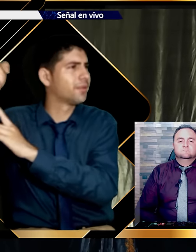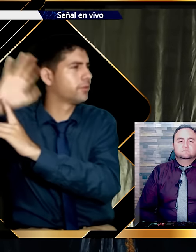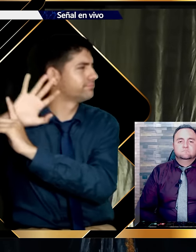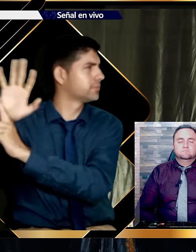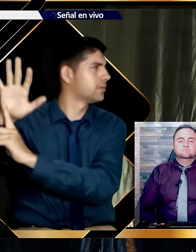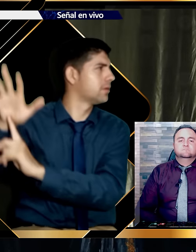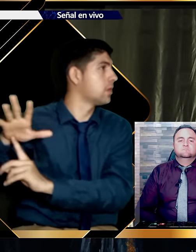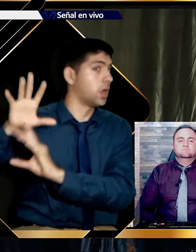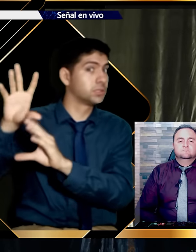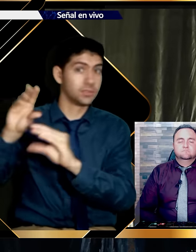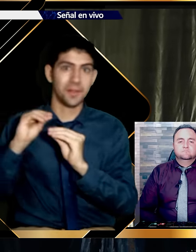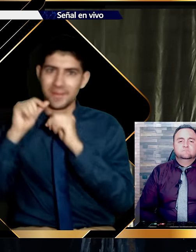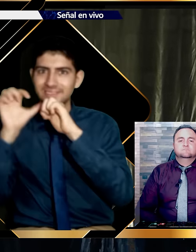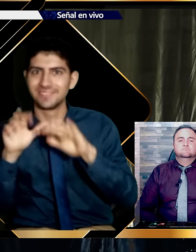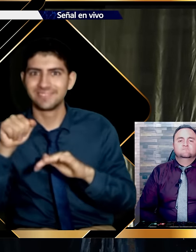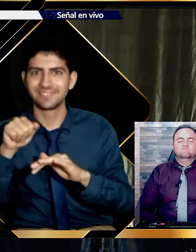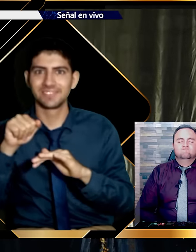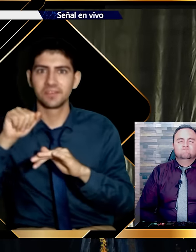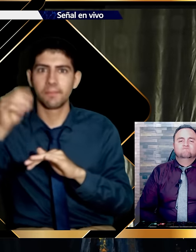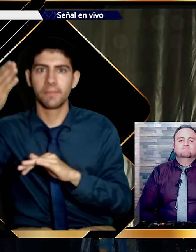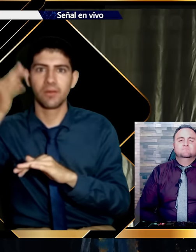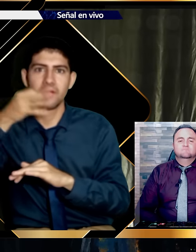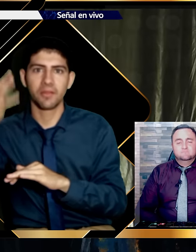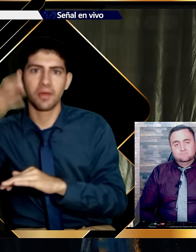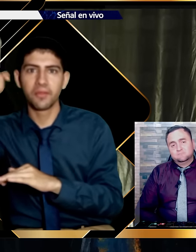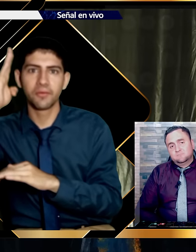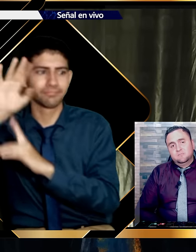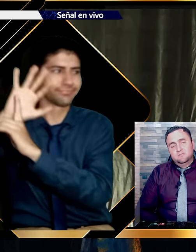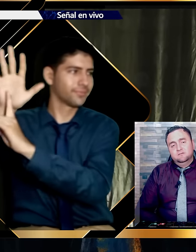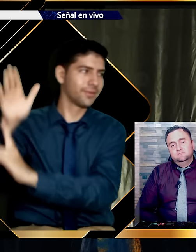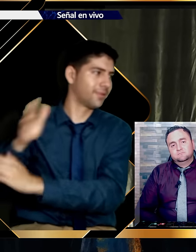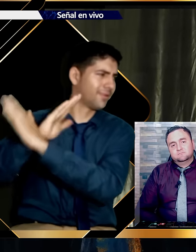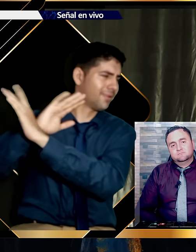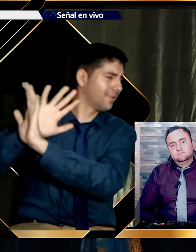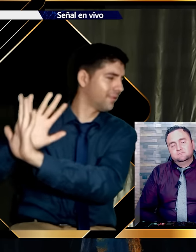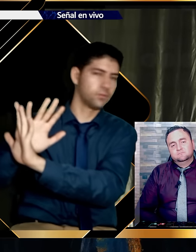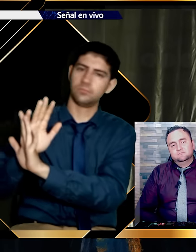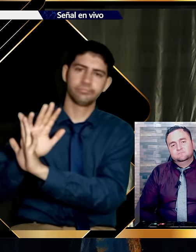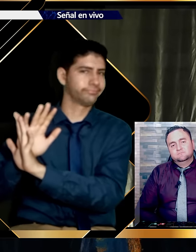pronto le damos la espalda al maestro. Y nos olvidamos de la verdad.